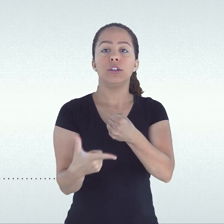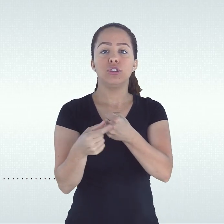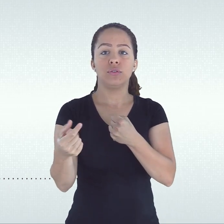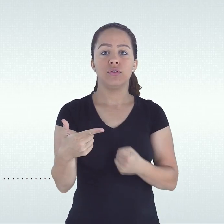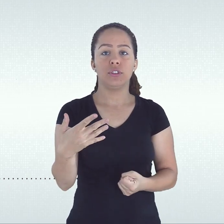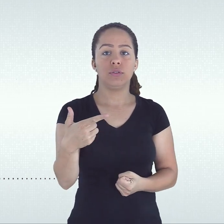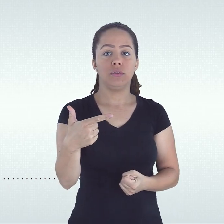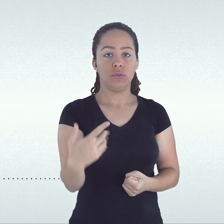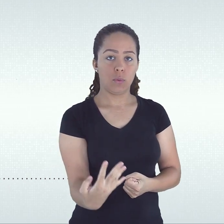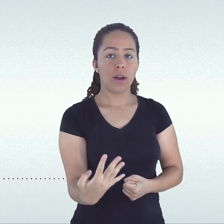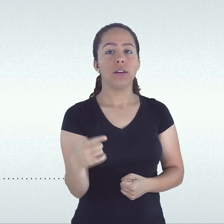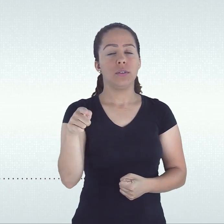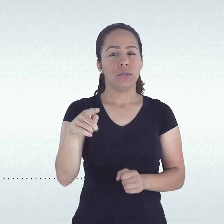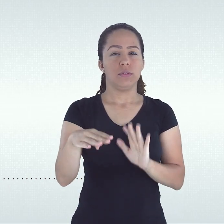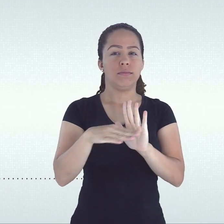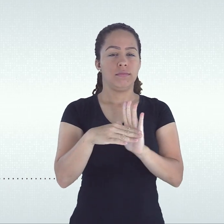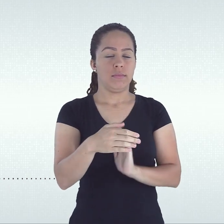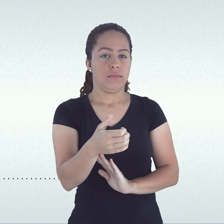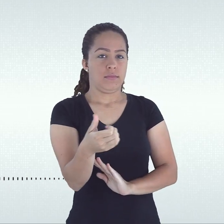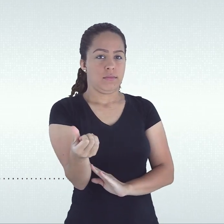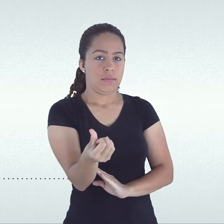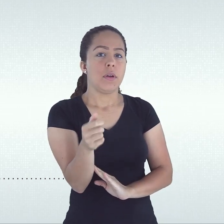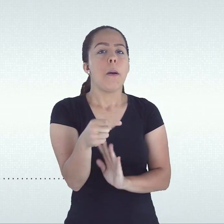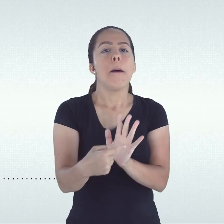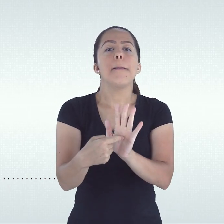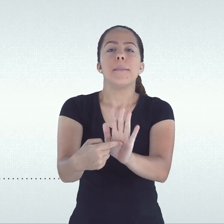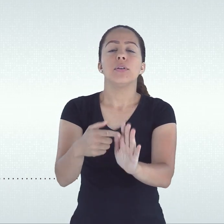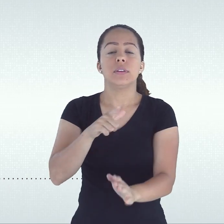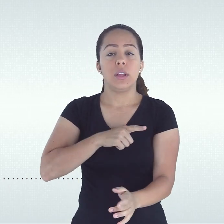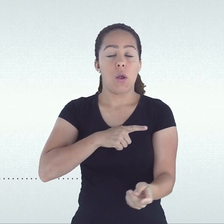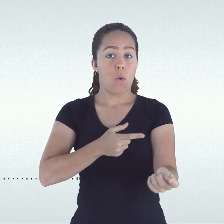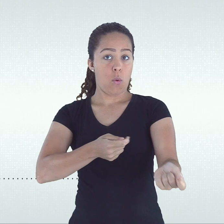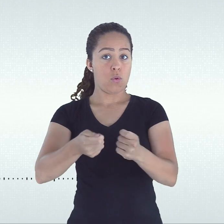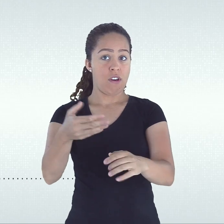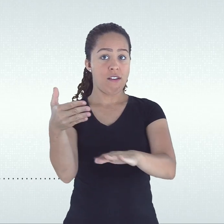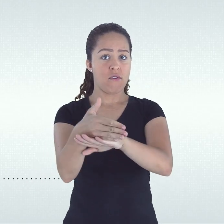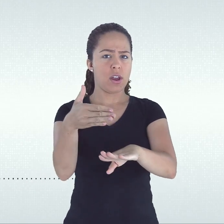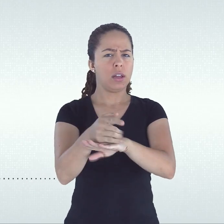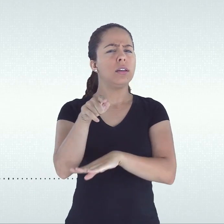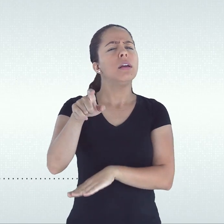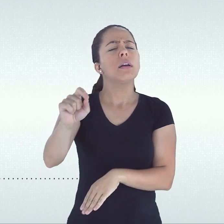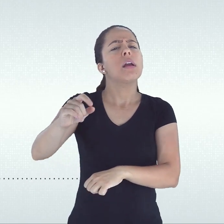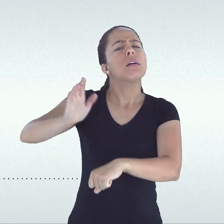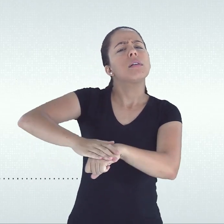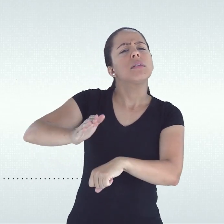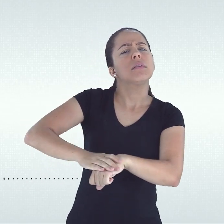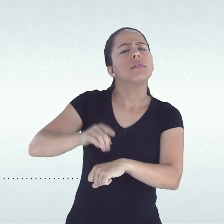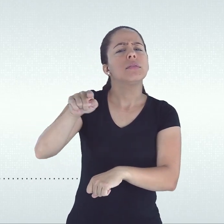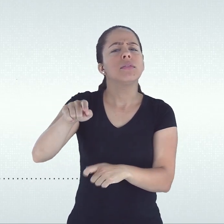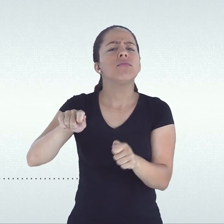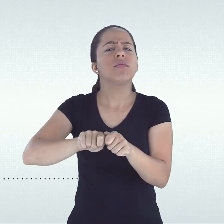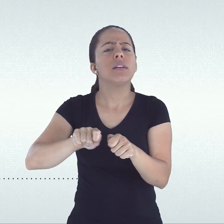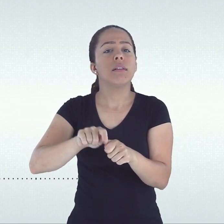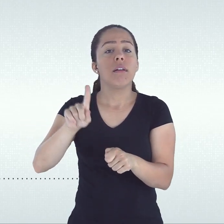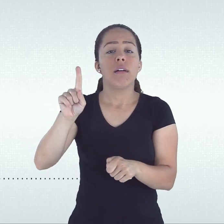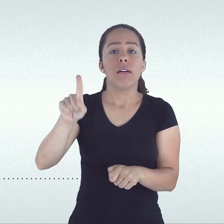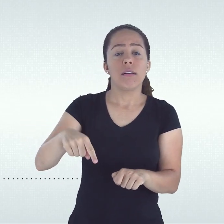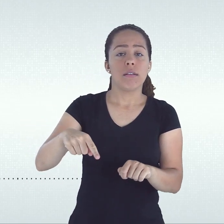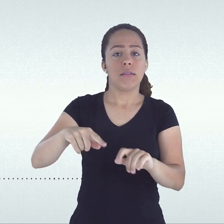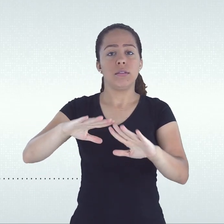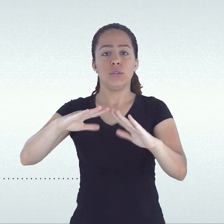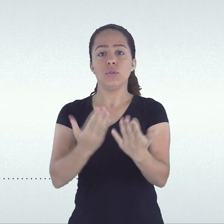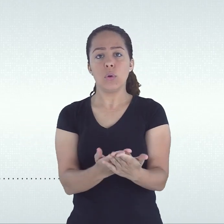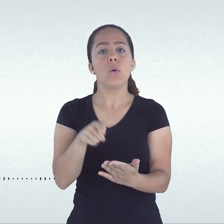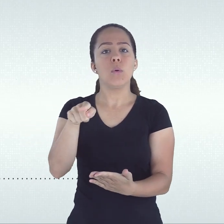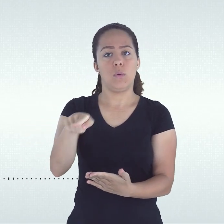inciso sexto que o controle de frequência fica a cargo da escola conforme disposto no seu